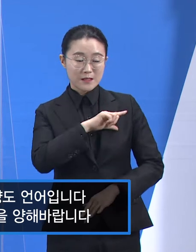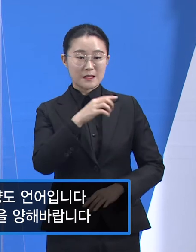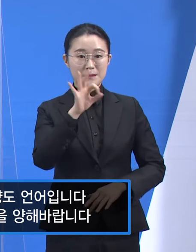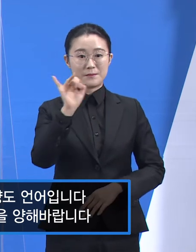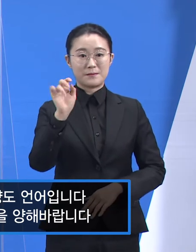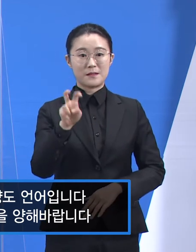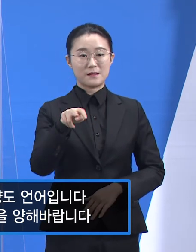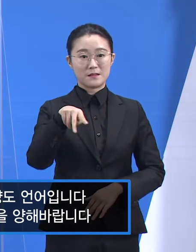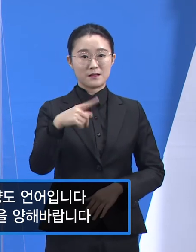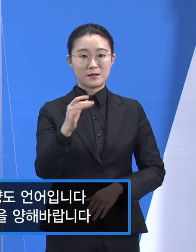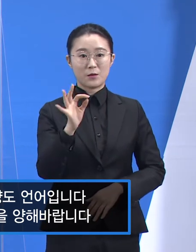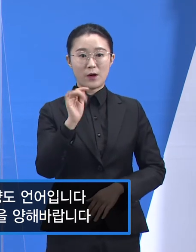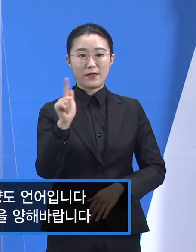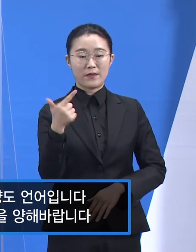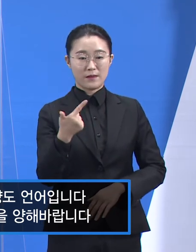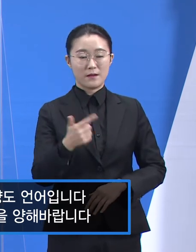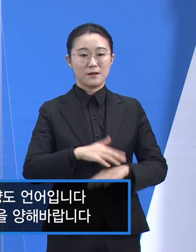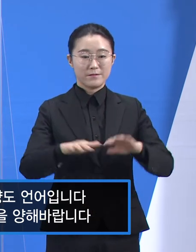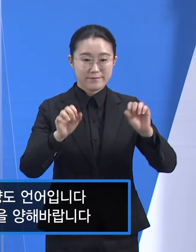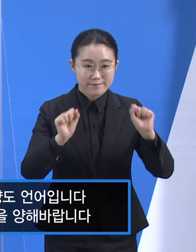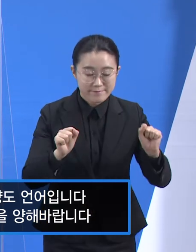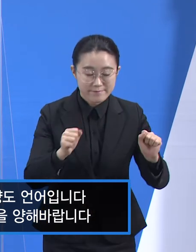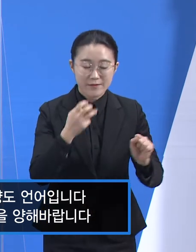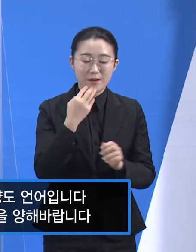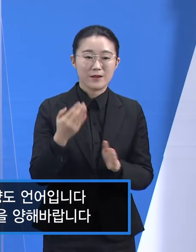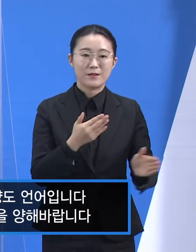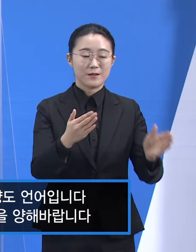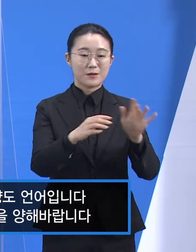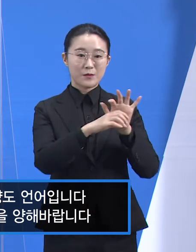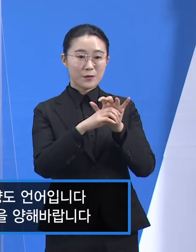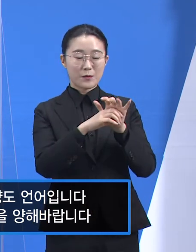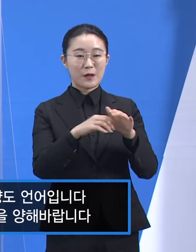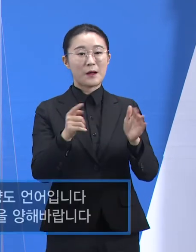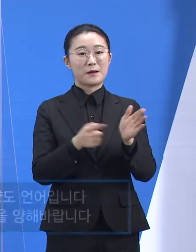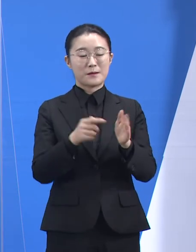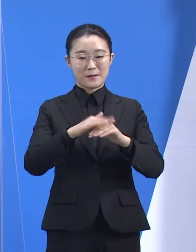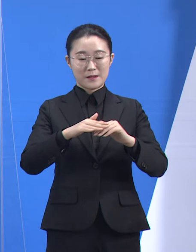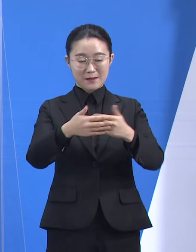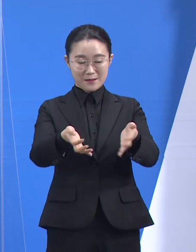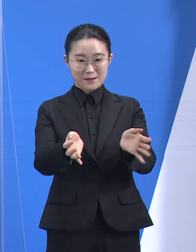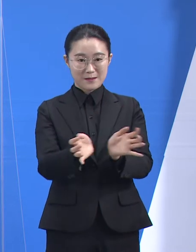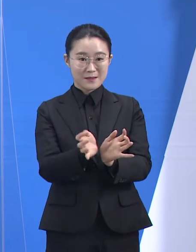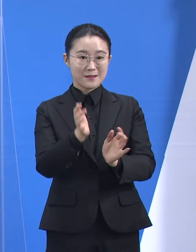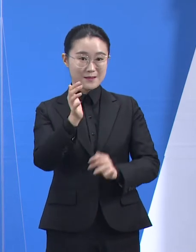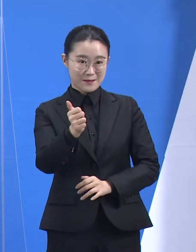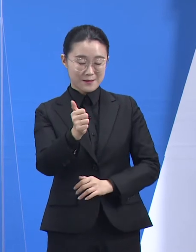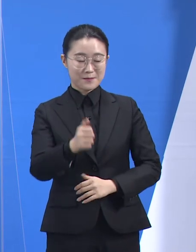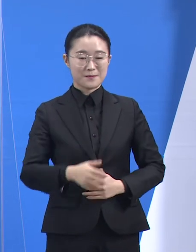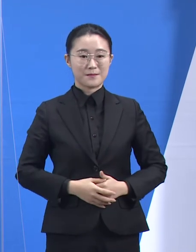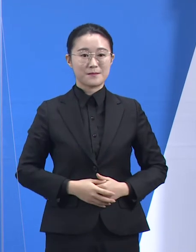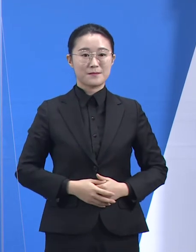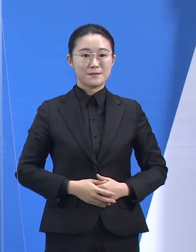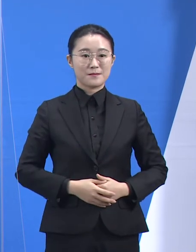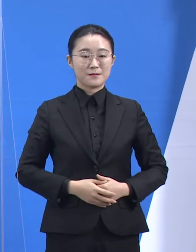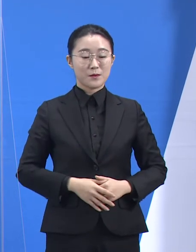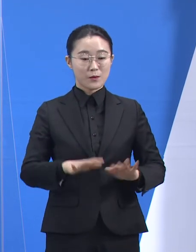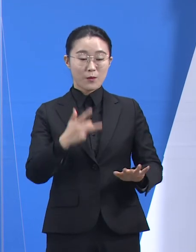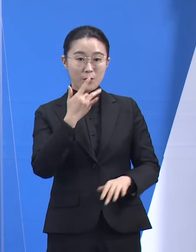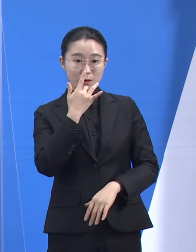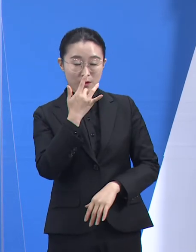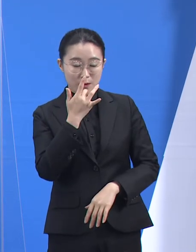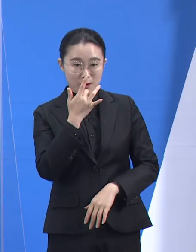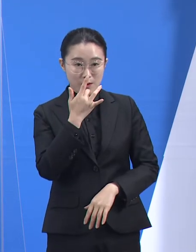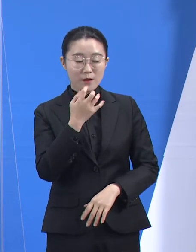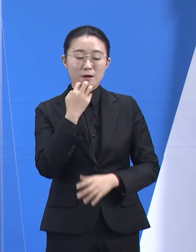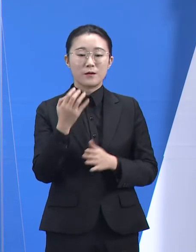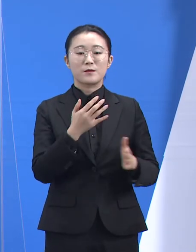안녕하십니까. 경기도 코로나19 긴급대응단의 임승관입니다. 12월 29일 화요일 경기도 코로나19